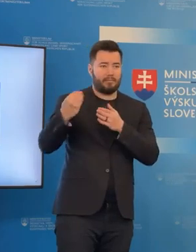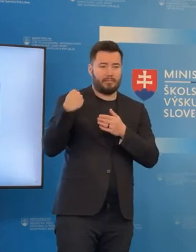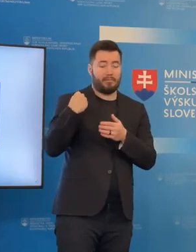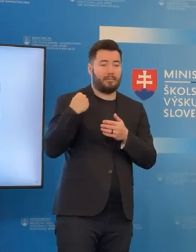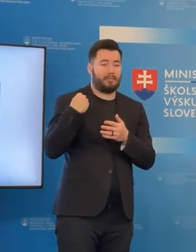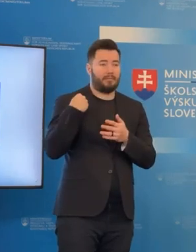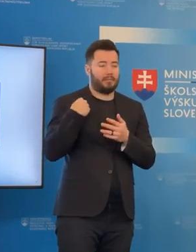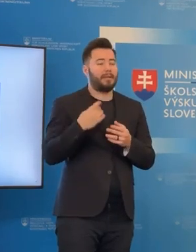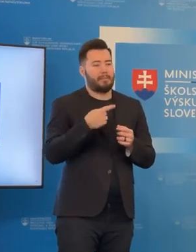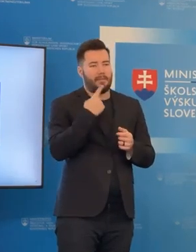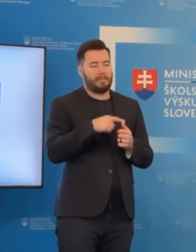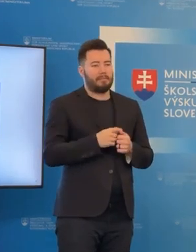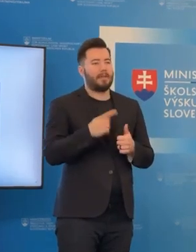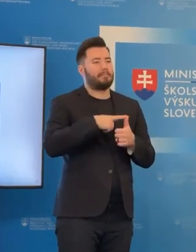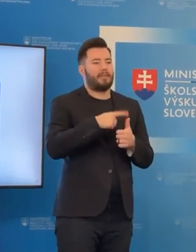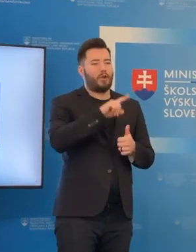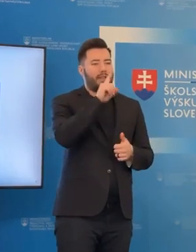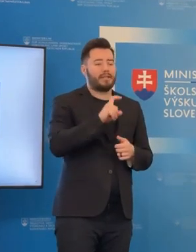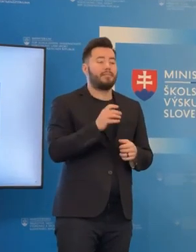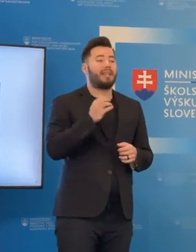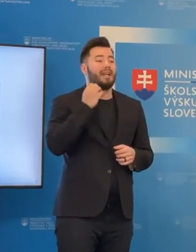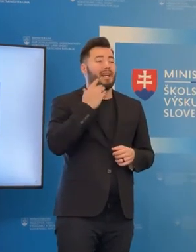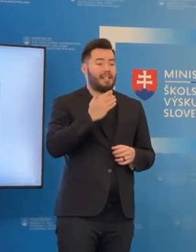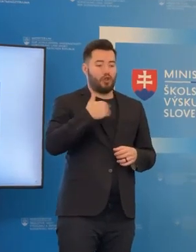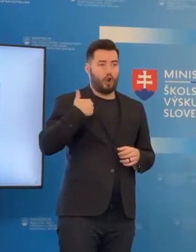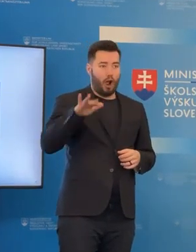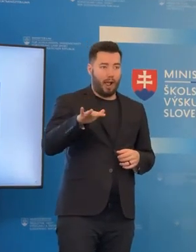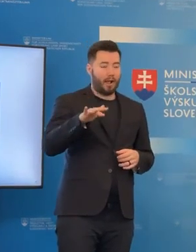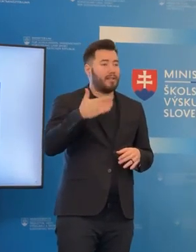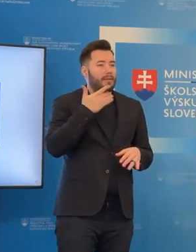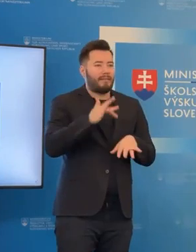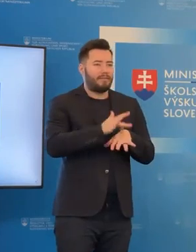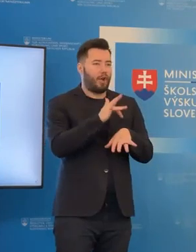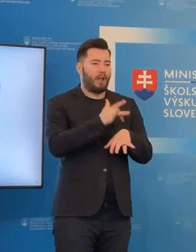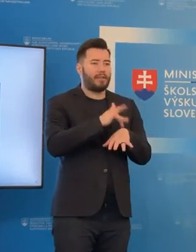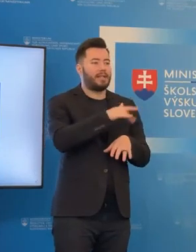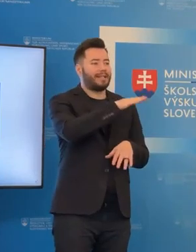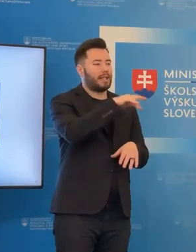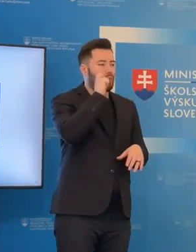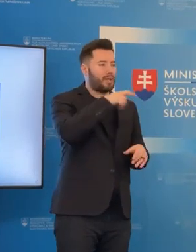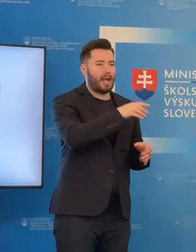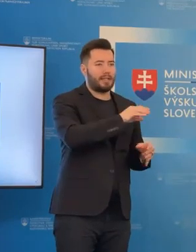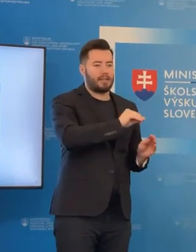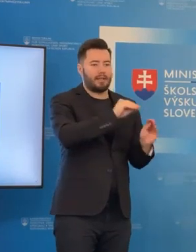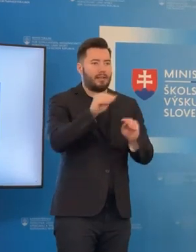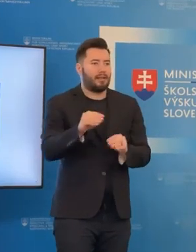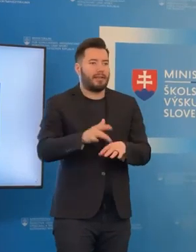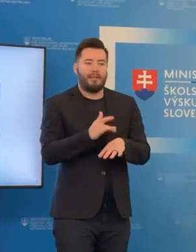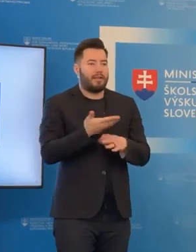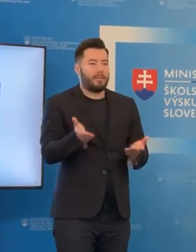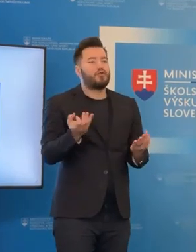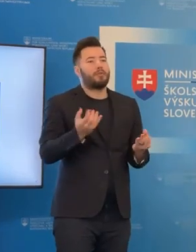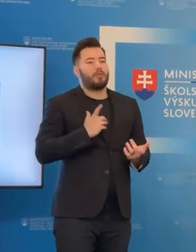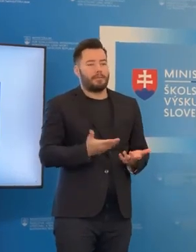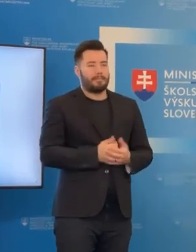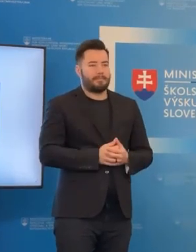bola, že čo keď škola nemá kapacitu na príjmanie detí z Ukrajiny. Musíme povedať, že po týchto týždňoch tento problém v praxi, čo sa